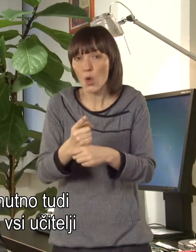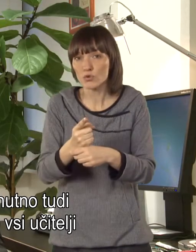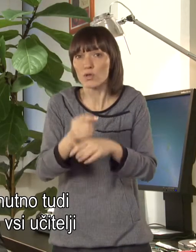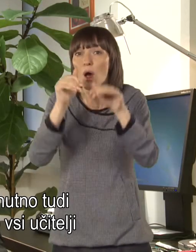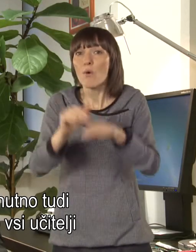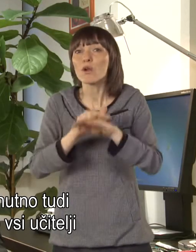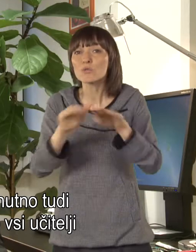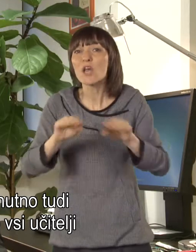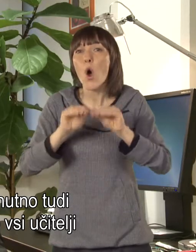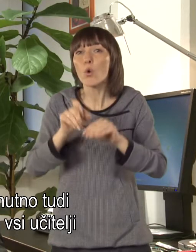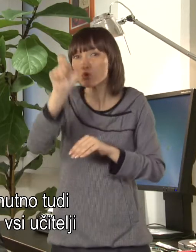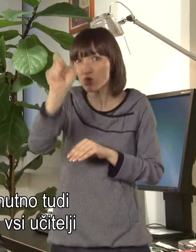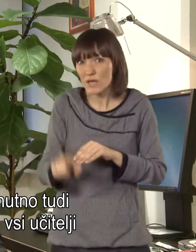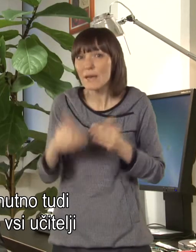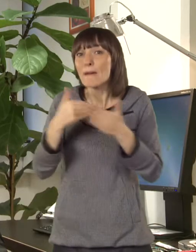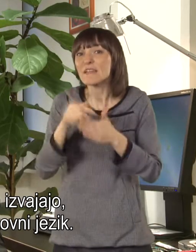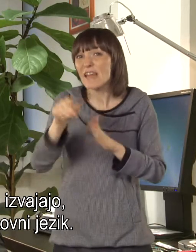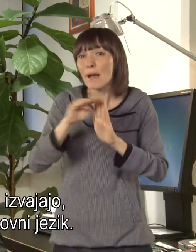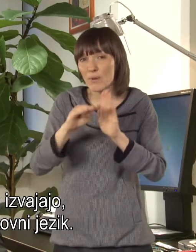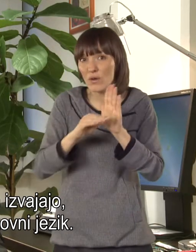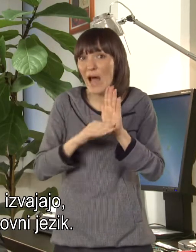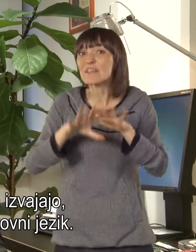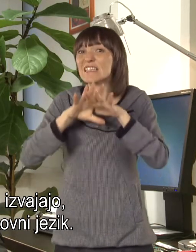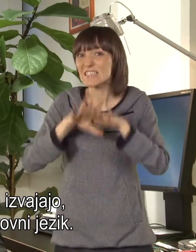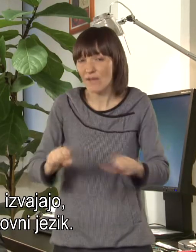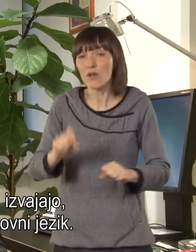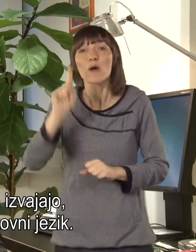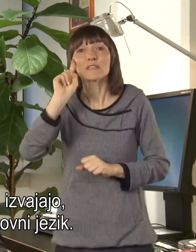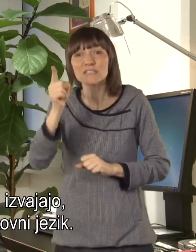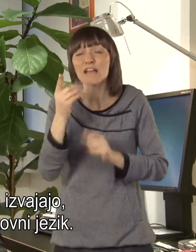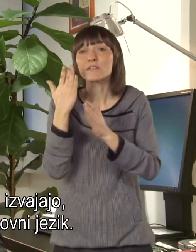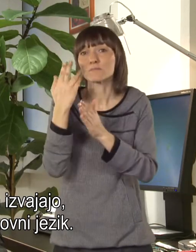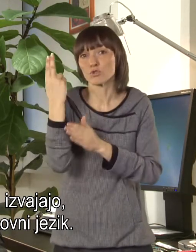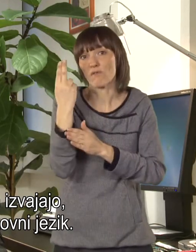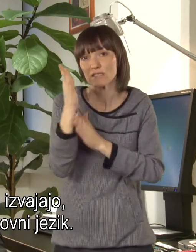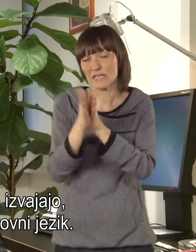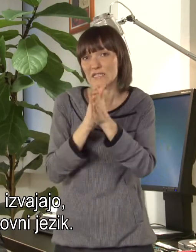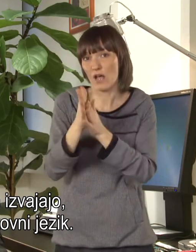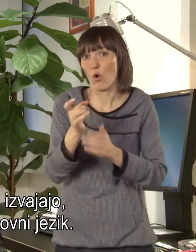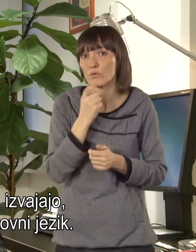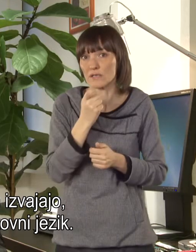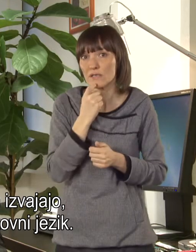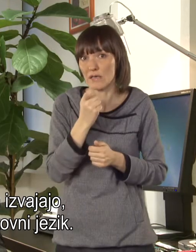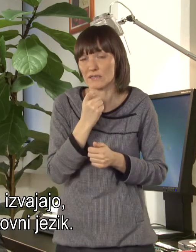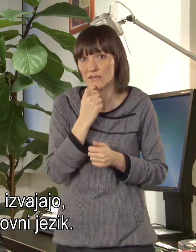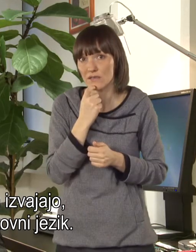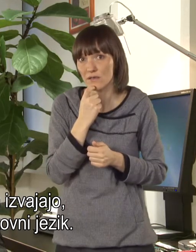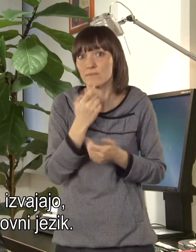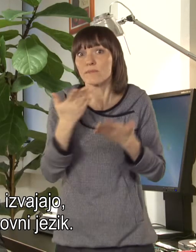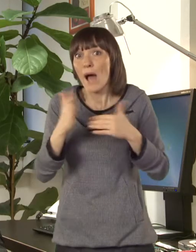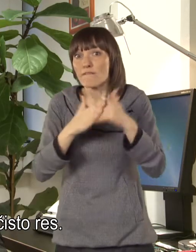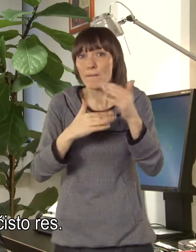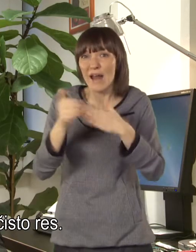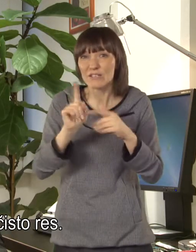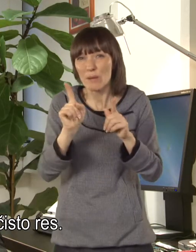določeno, da morajo vsi učitelji pri teh programih, ki jih izvajajo, znati slovenski znakovni